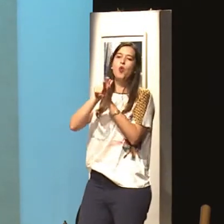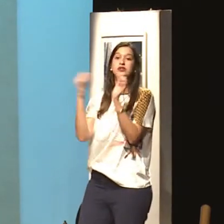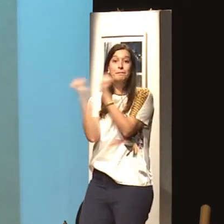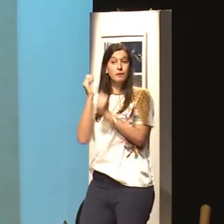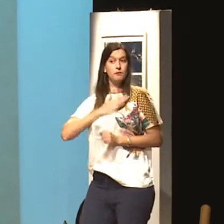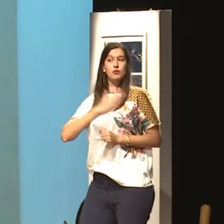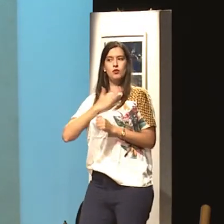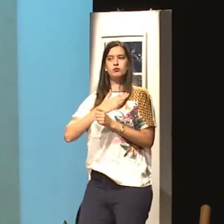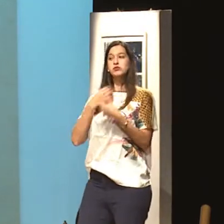coisas que ela quer.